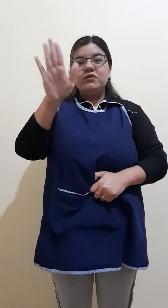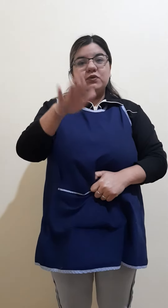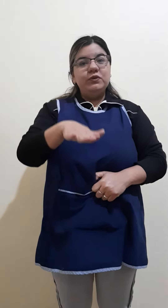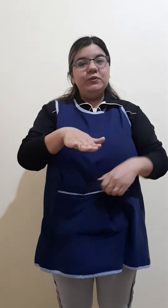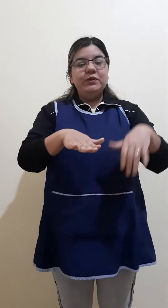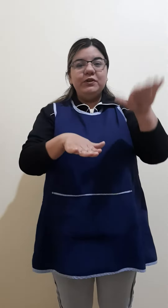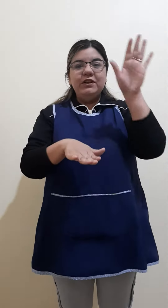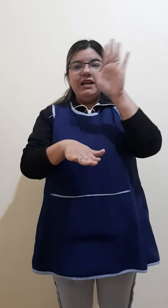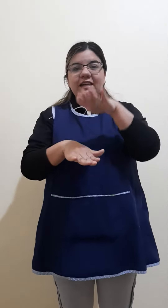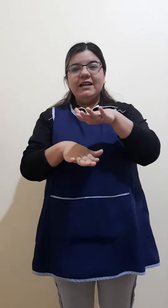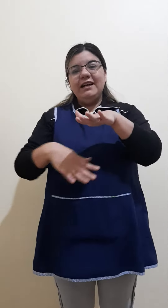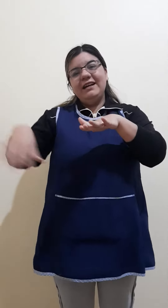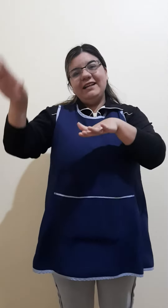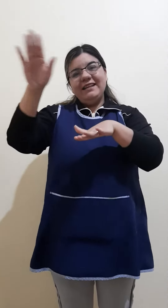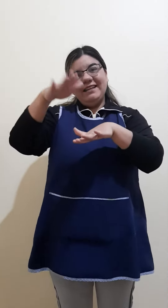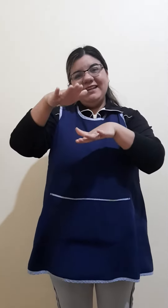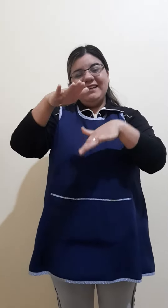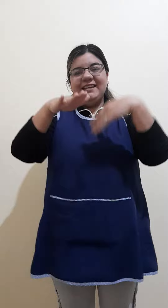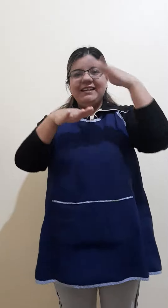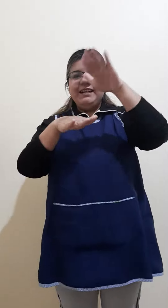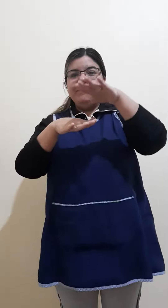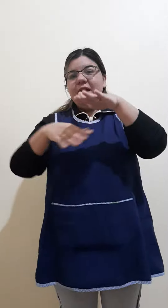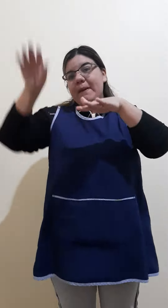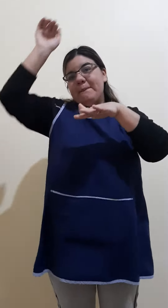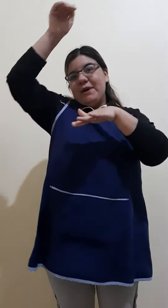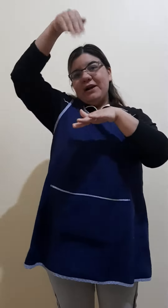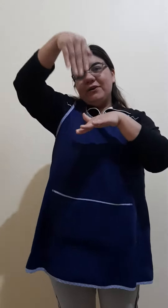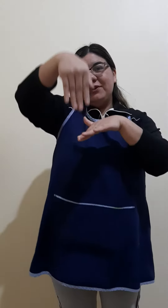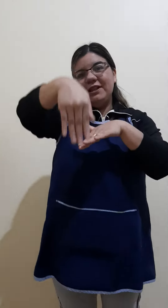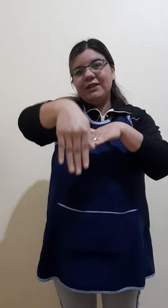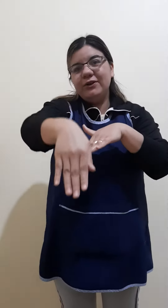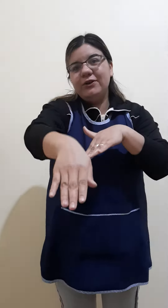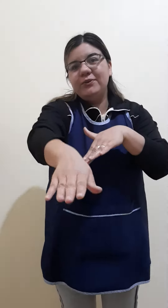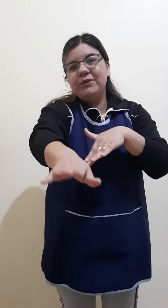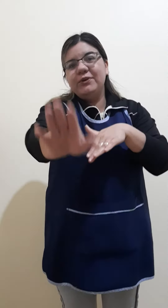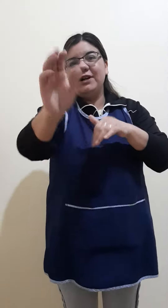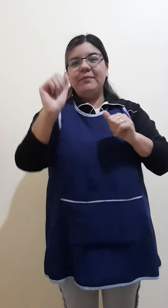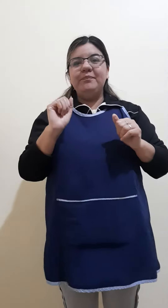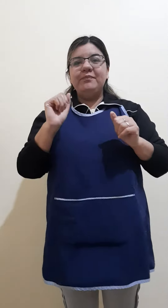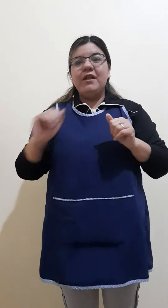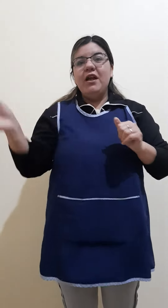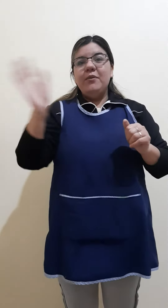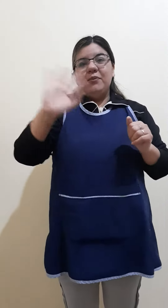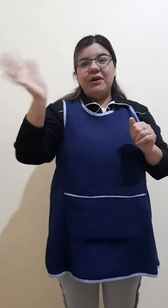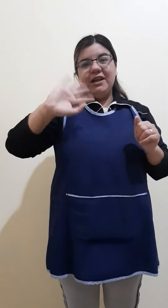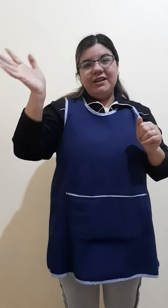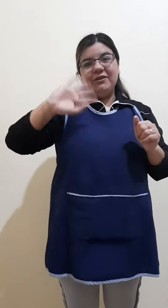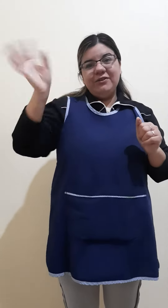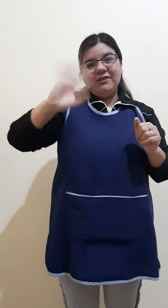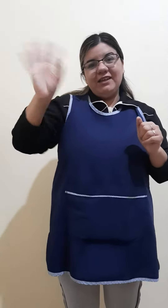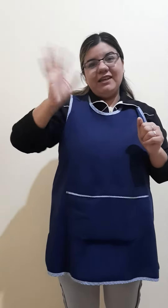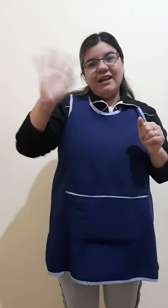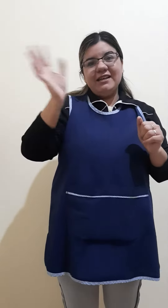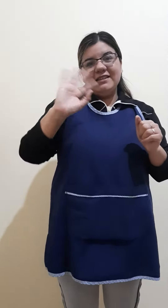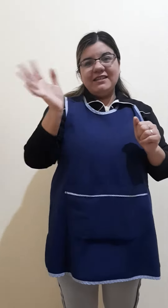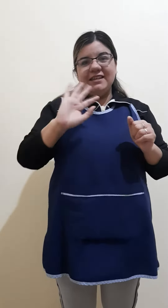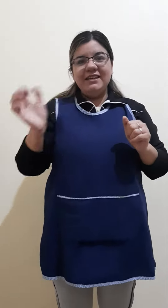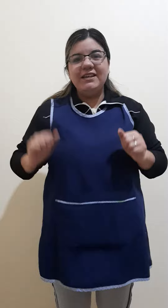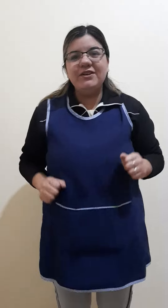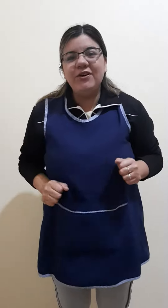Subo la escalera bajo el tobogán. Buenos días, chicos,